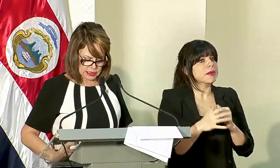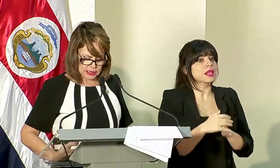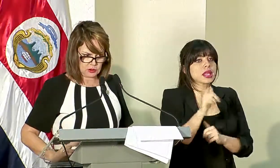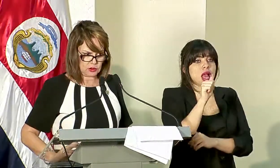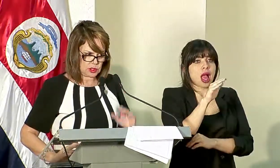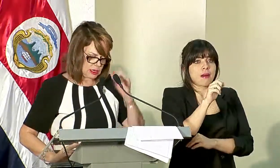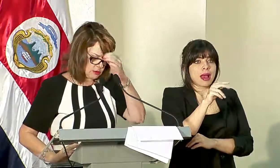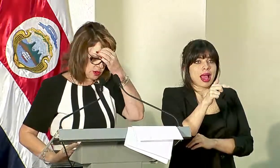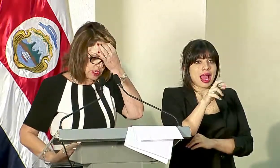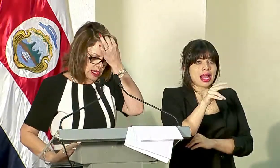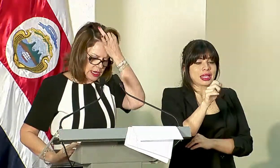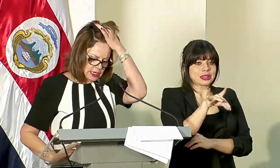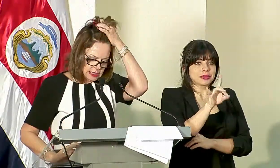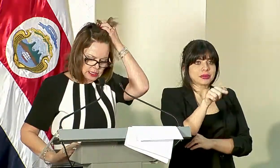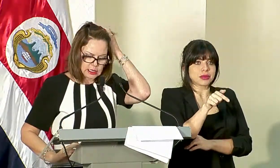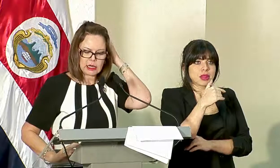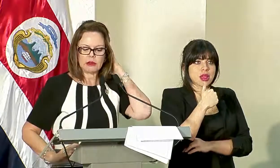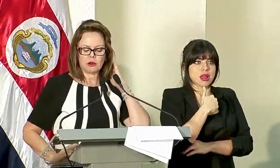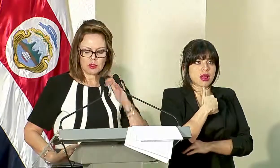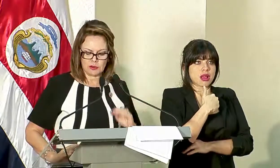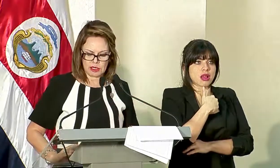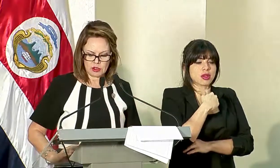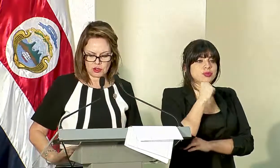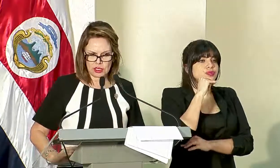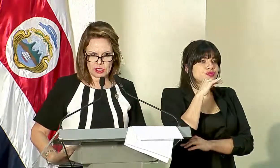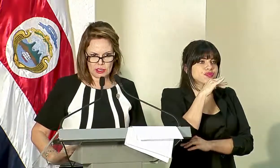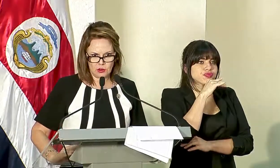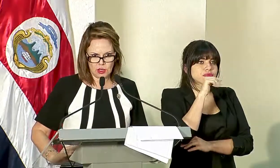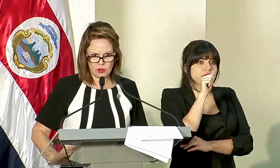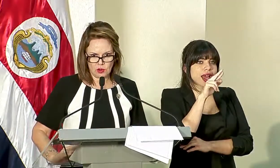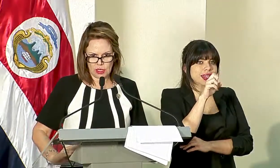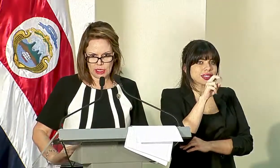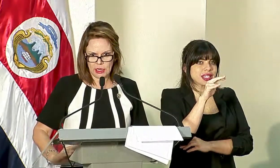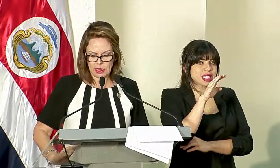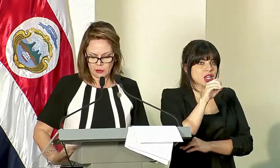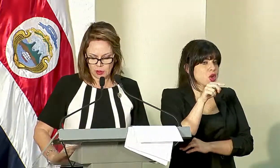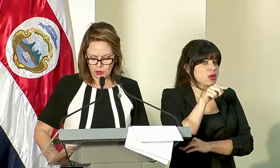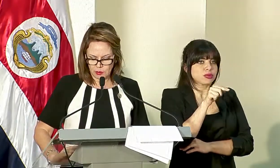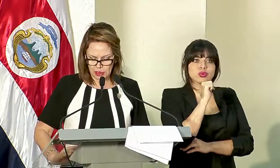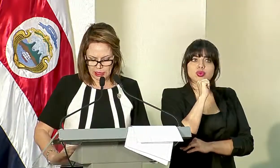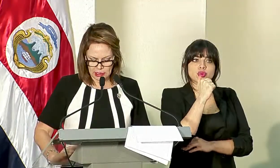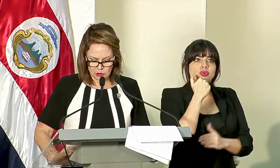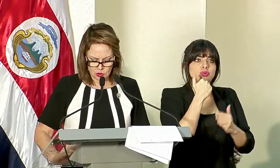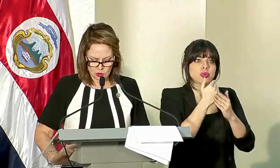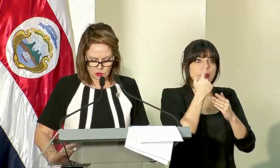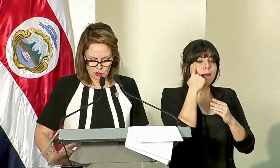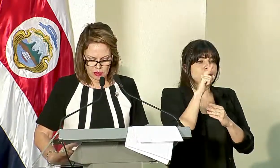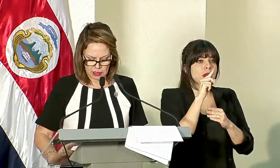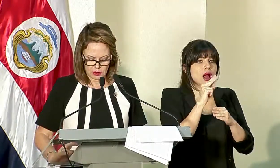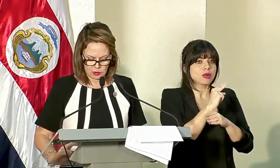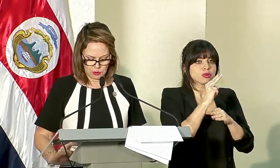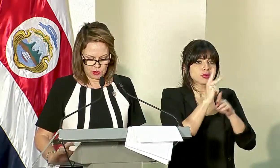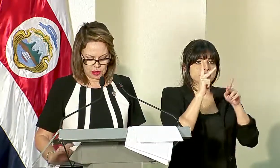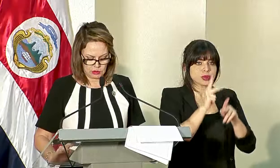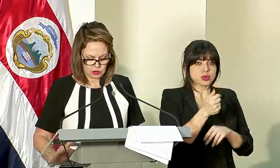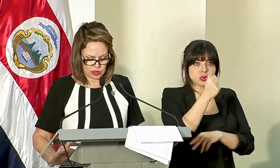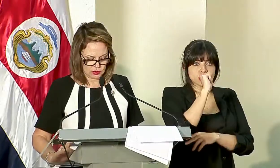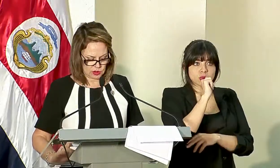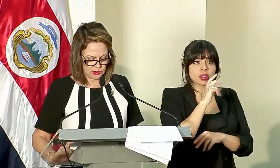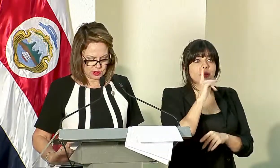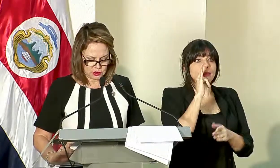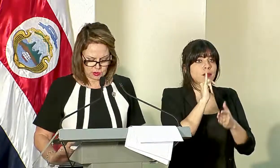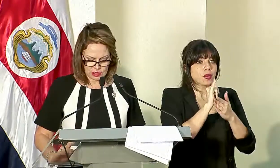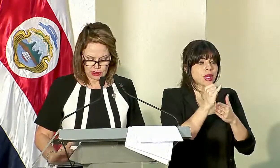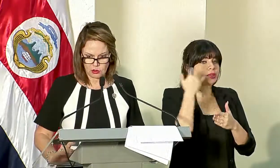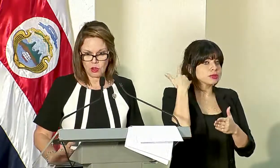Avangares encontramos contaminación de arsénico que no era bueno para el consumo humano y por lo tanto